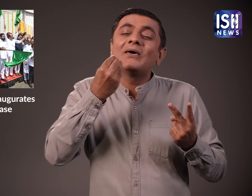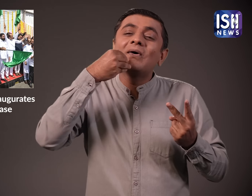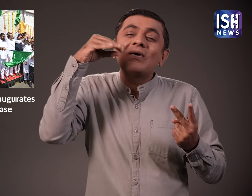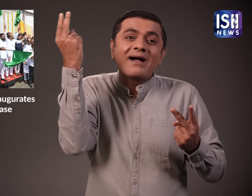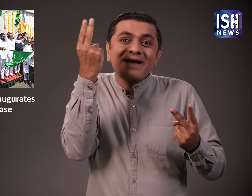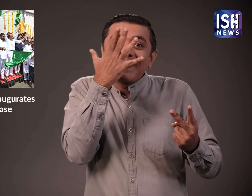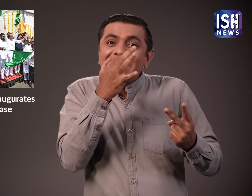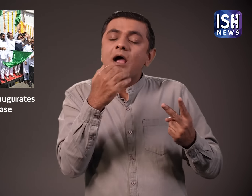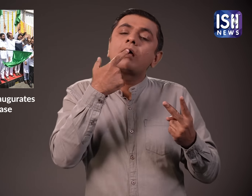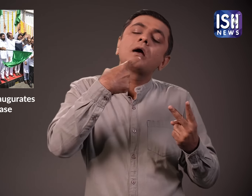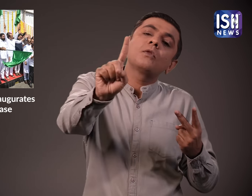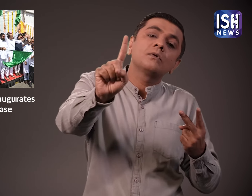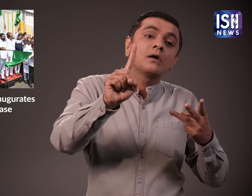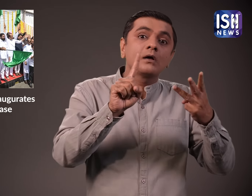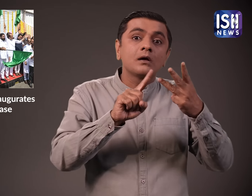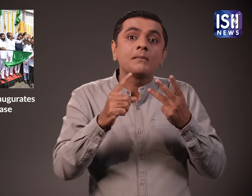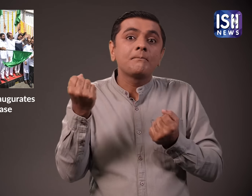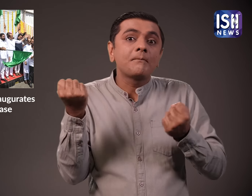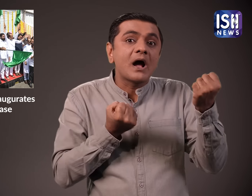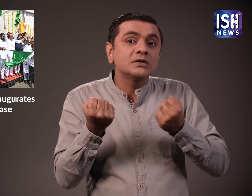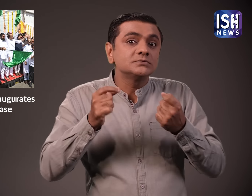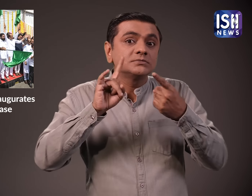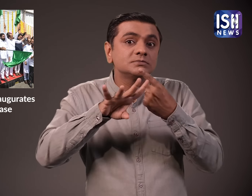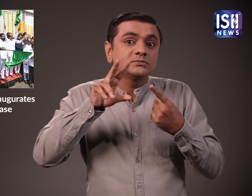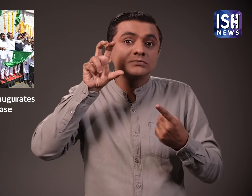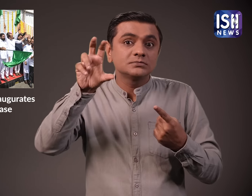और बीएस्टी की इलेक्ट्रिक बसे